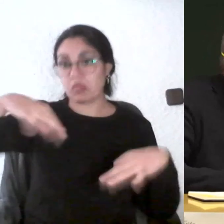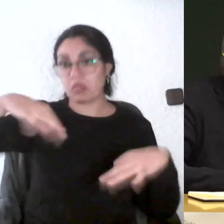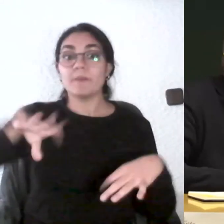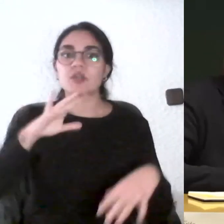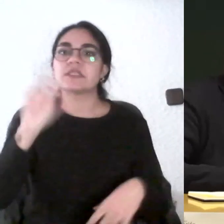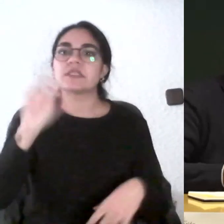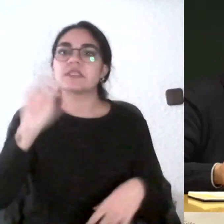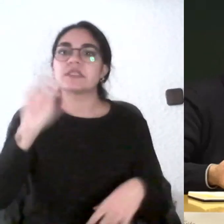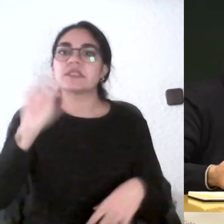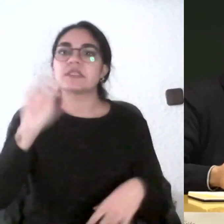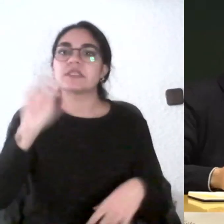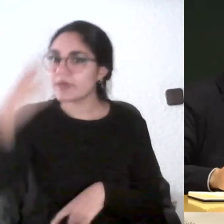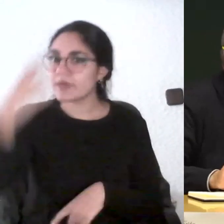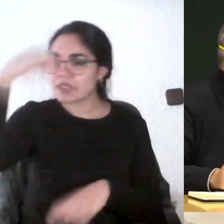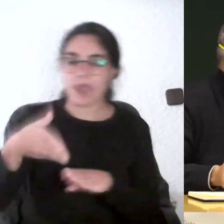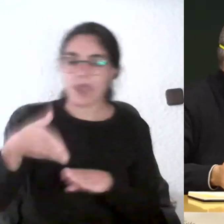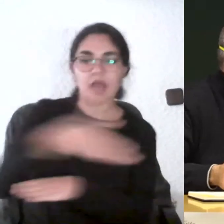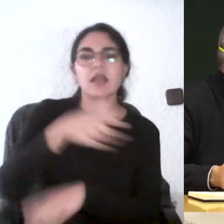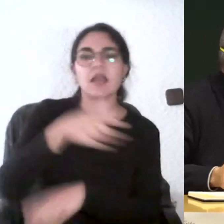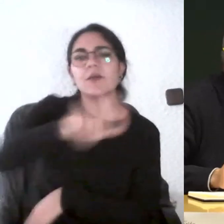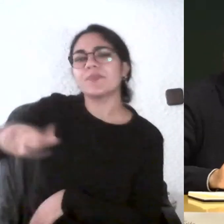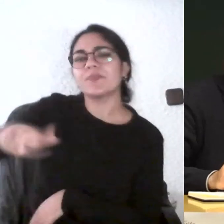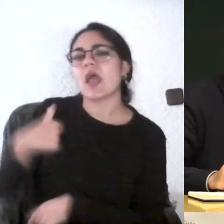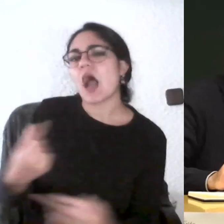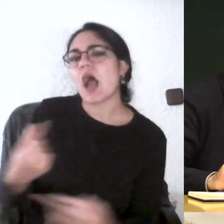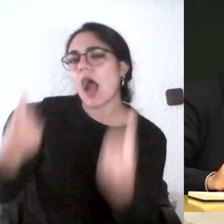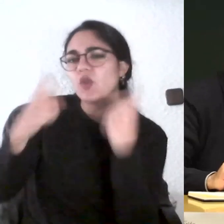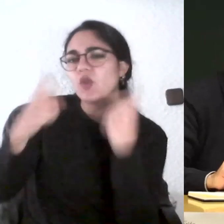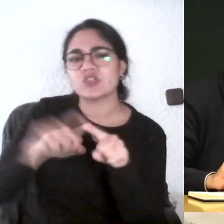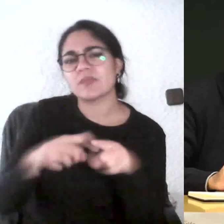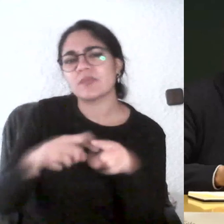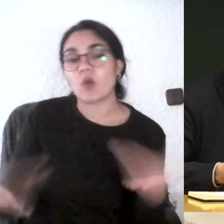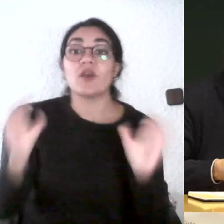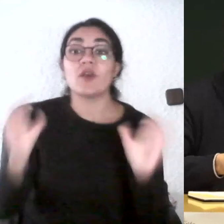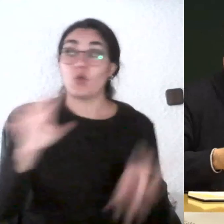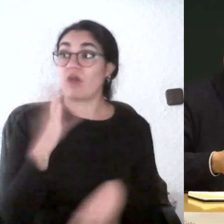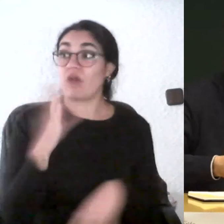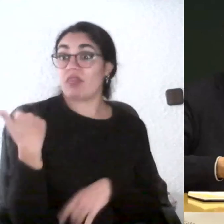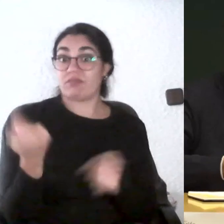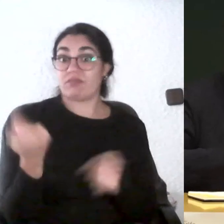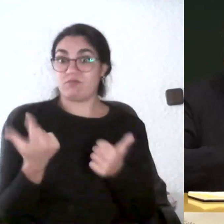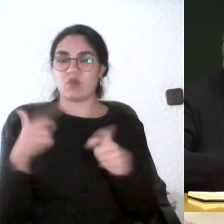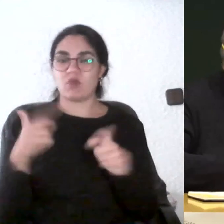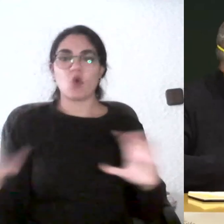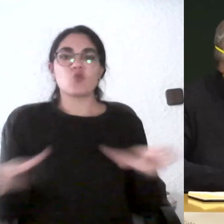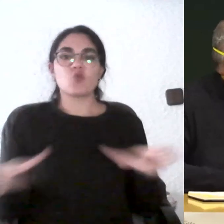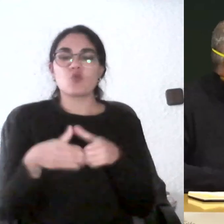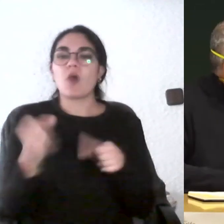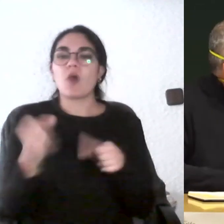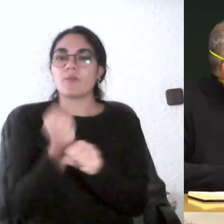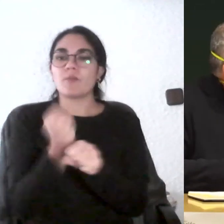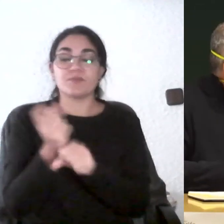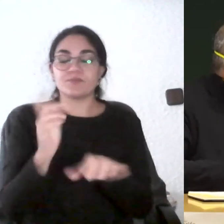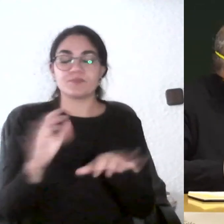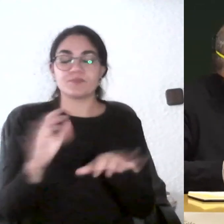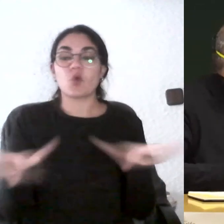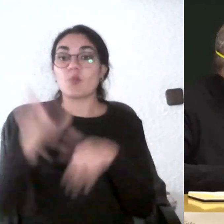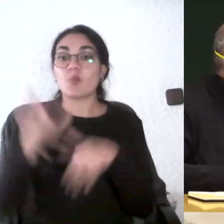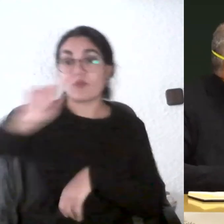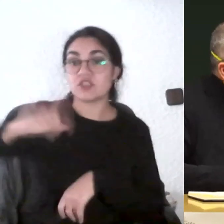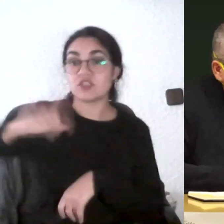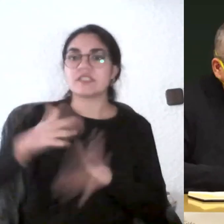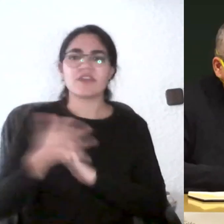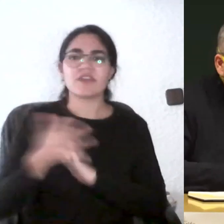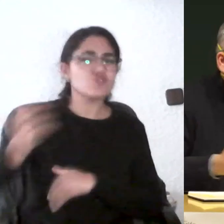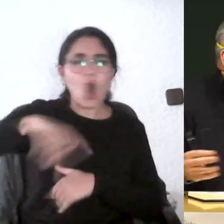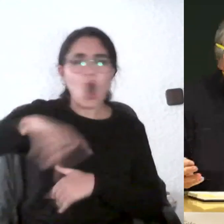tipo de alumnos yo hace unos años con un grupo de profesores tuvimos la suerte o la desgracia de tener una misma asignatura literalmente la misma